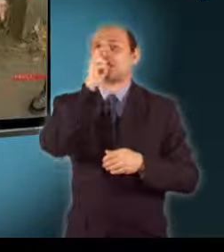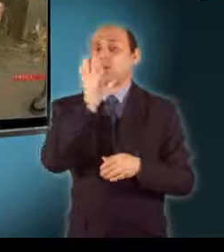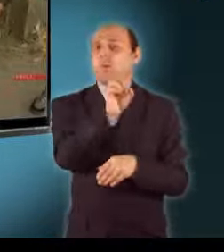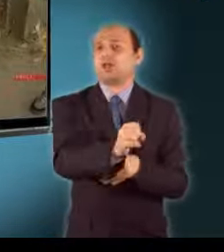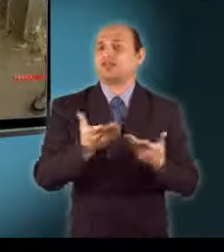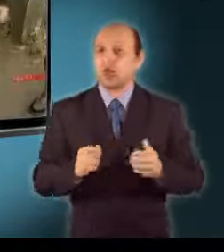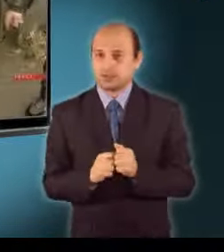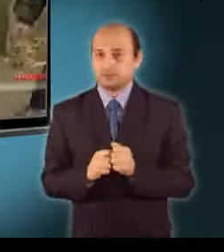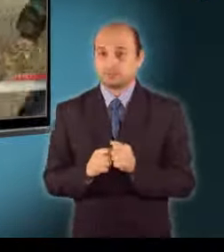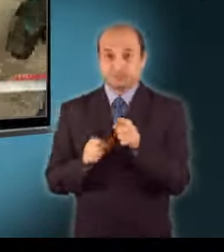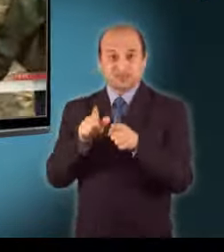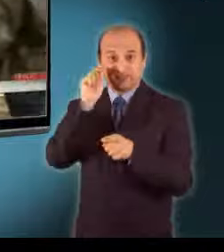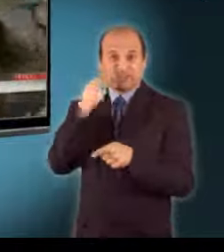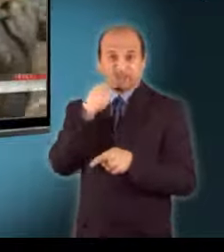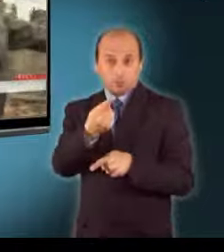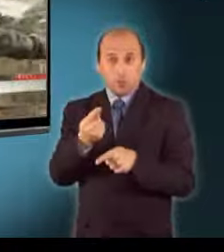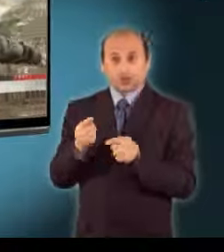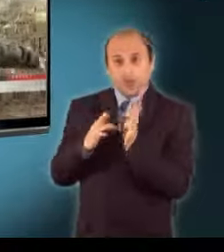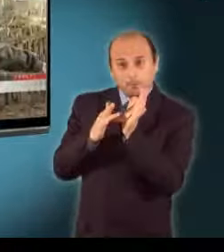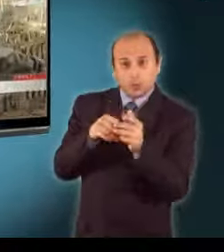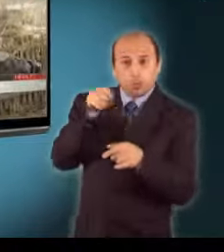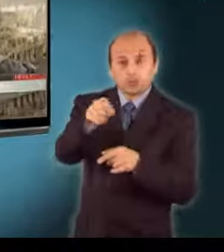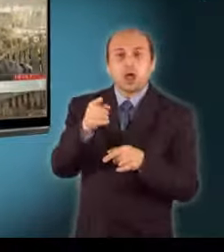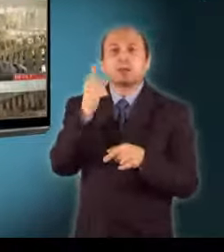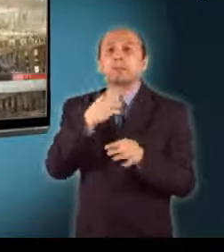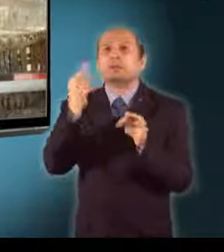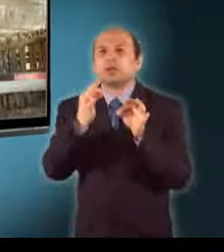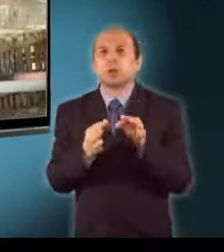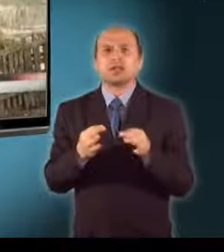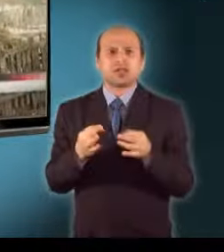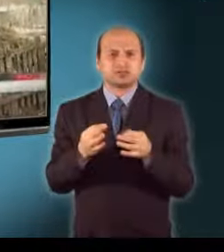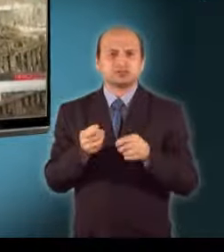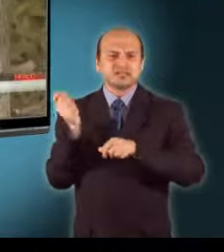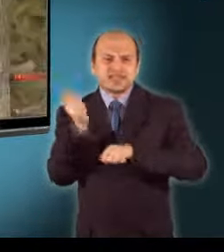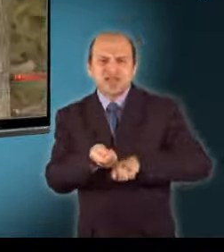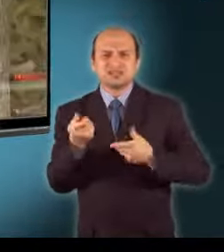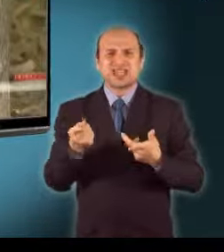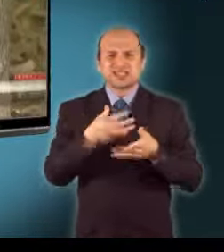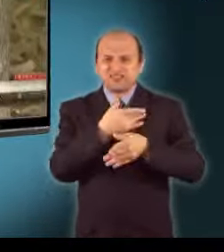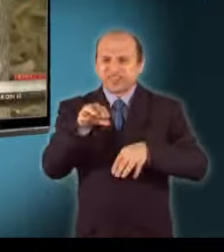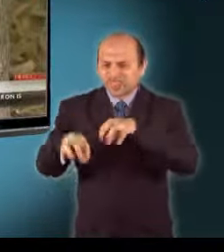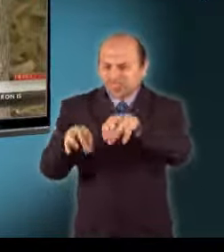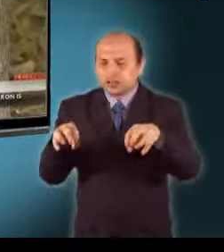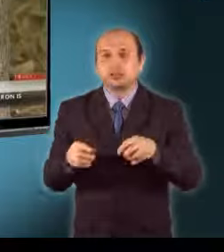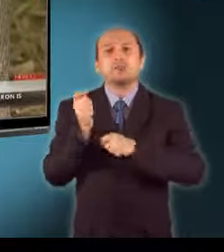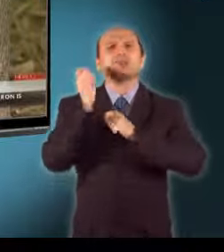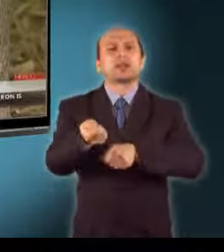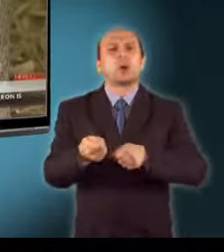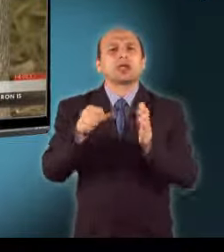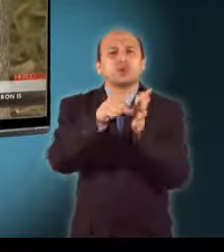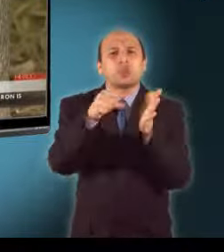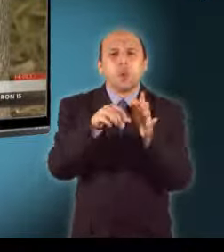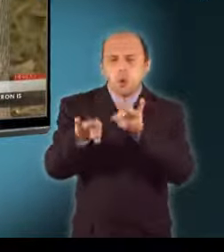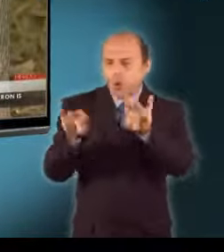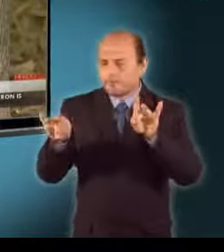Itt jutötte le, utána itt hoztam, még ott is van egy kis vérnyom. Ignád Ferenc a disznóóolajtaján a betörés nyomait mutatja. A